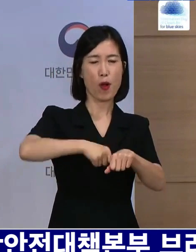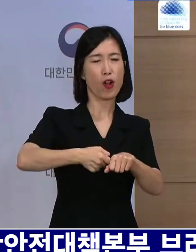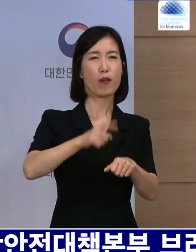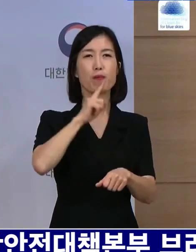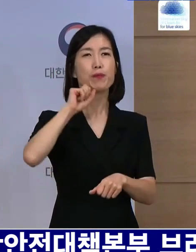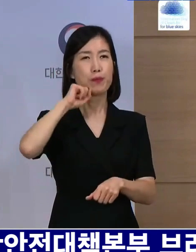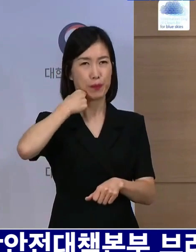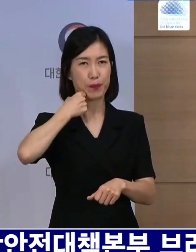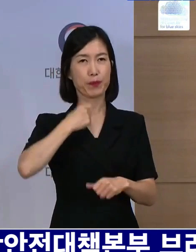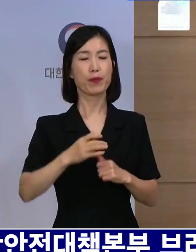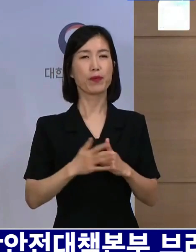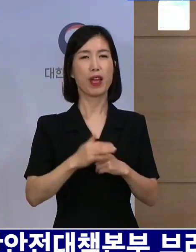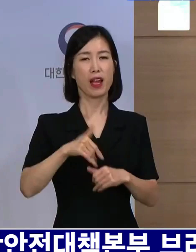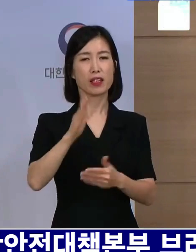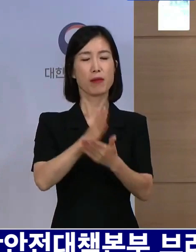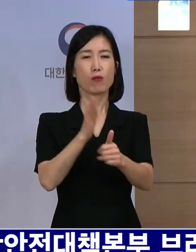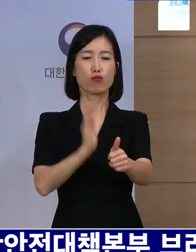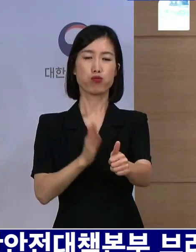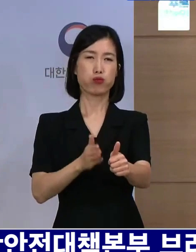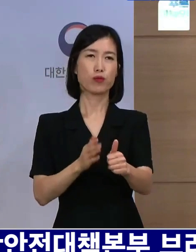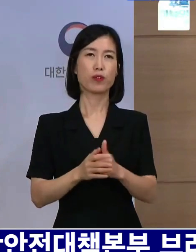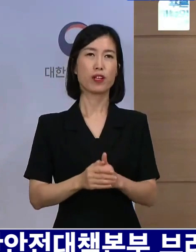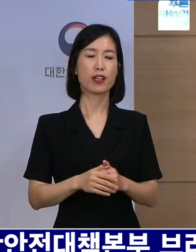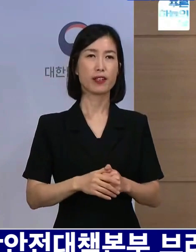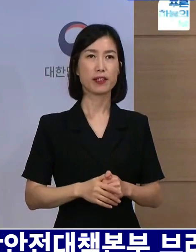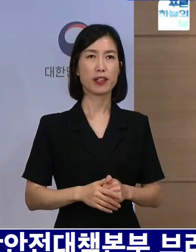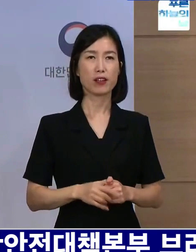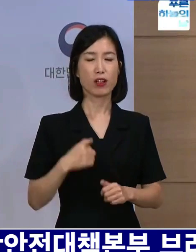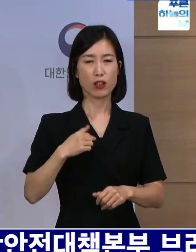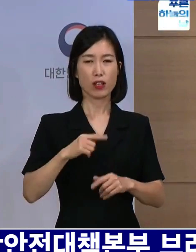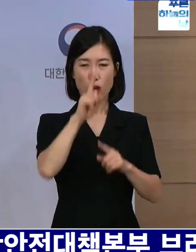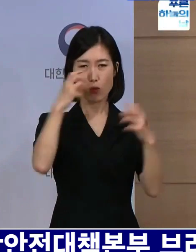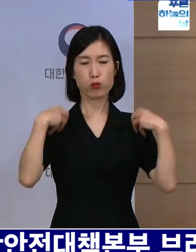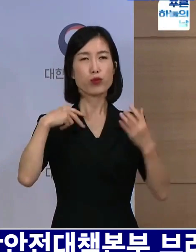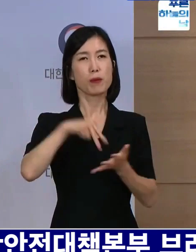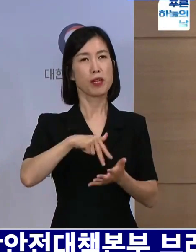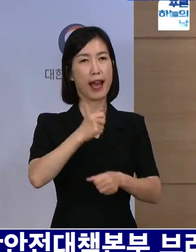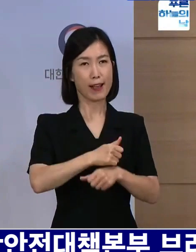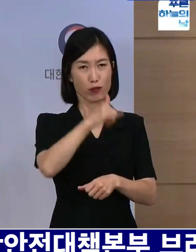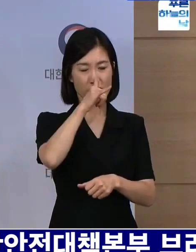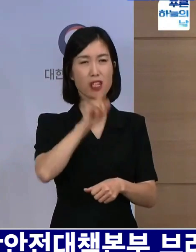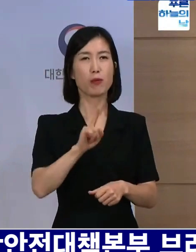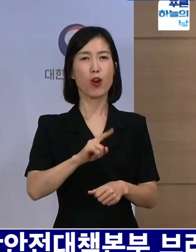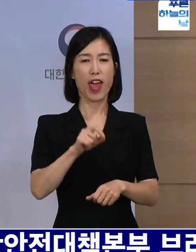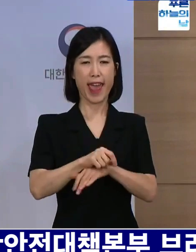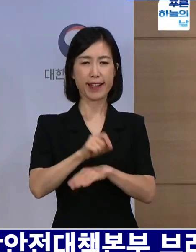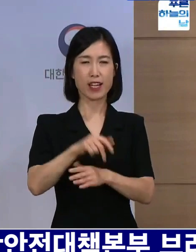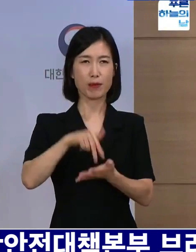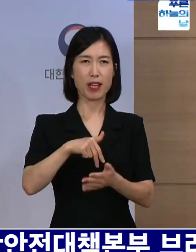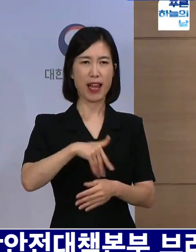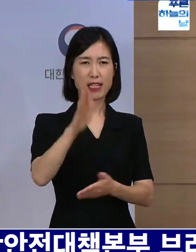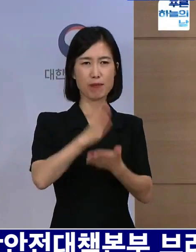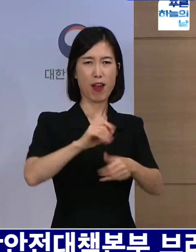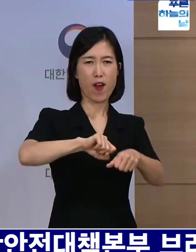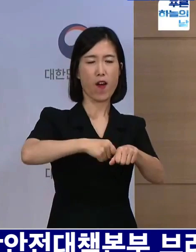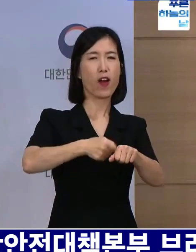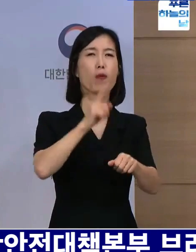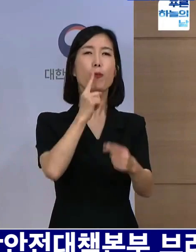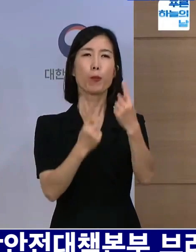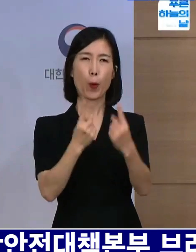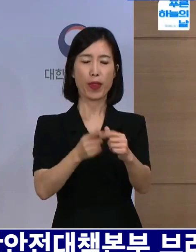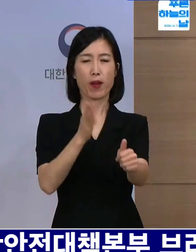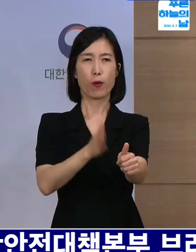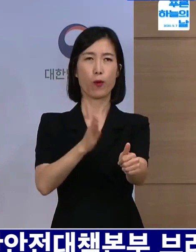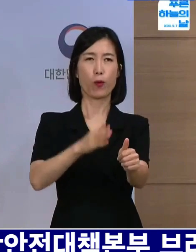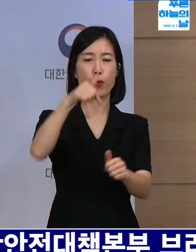대해서 저희가 지금 내리고 있는 부분들은 이동을 자제하도록 행정적으로 강제하는 것이 아니라 국민들께 권고를 드리는